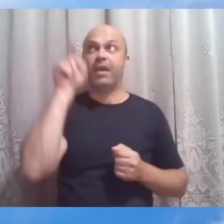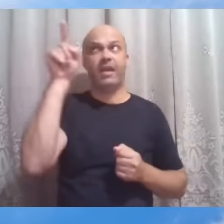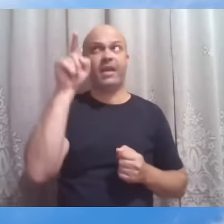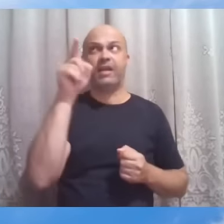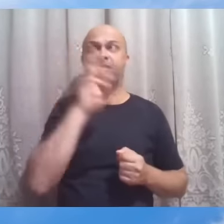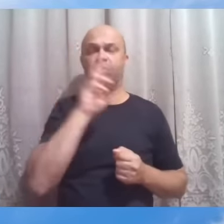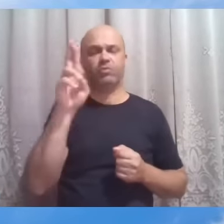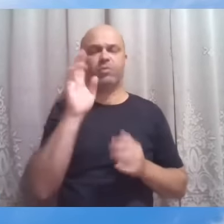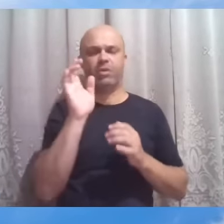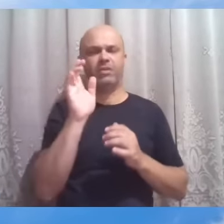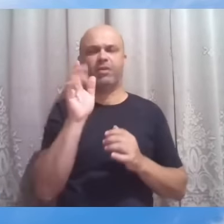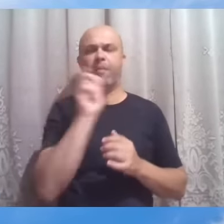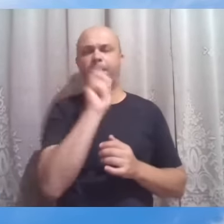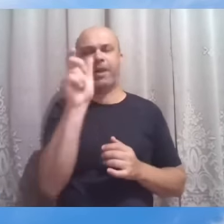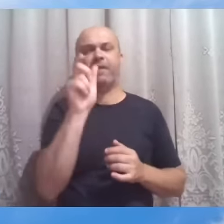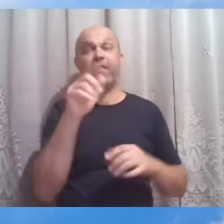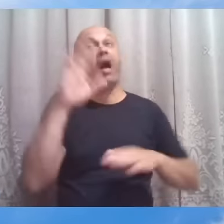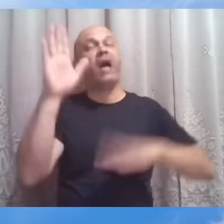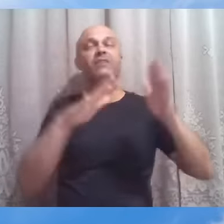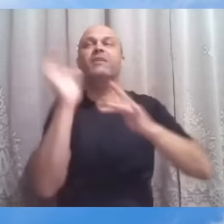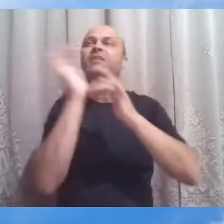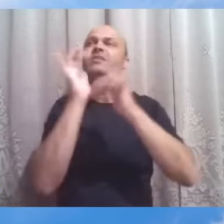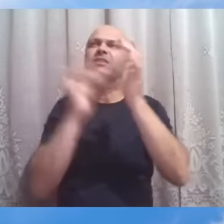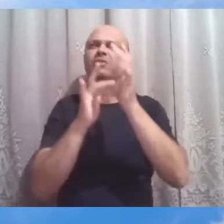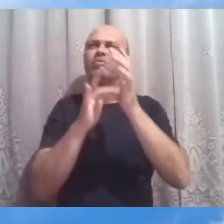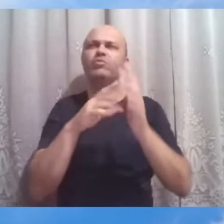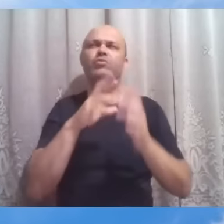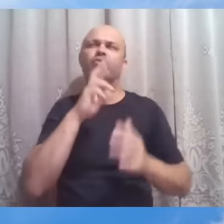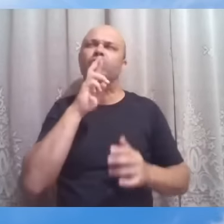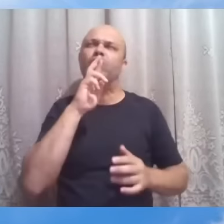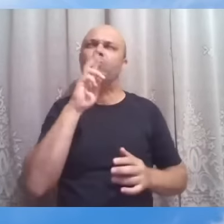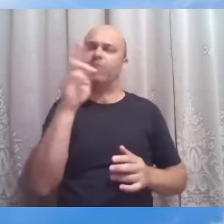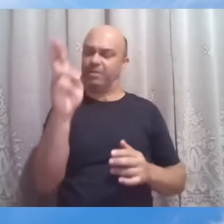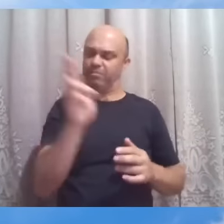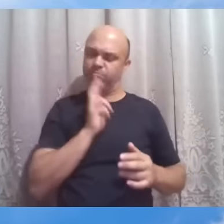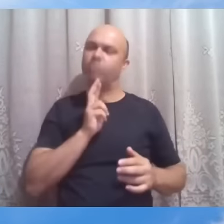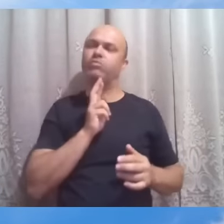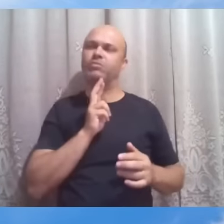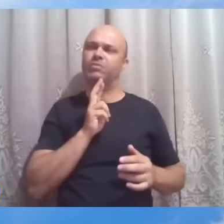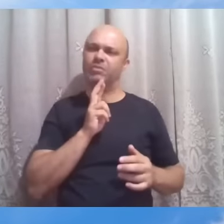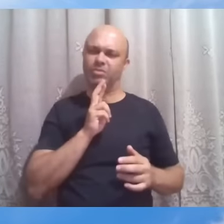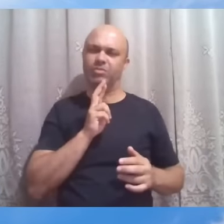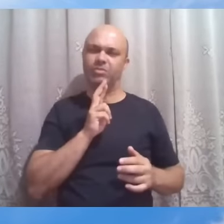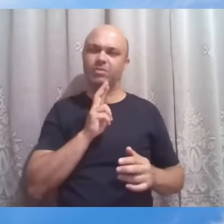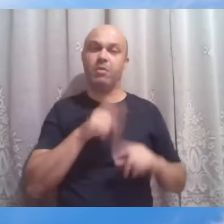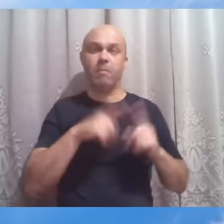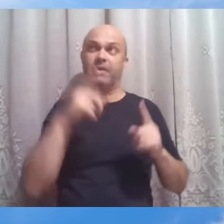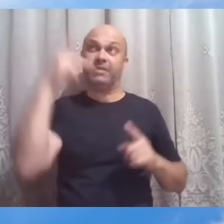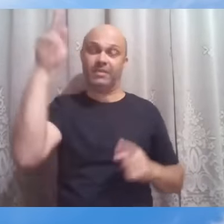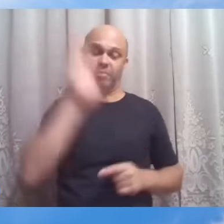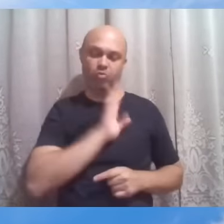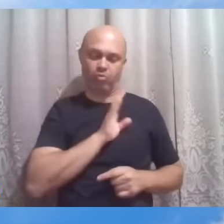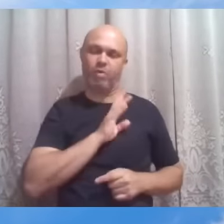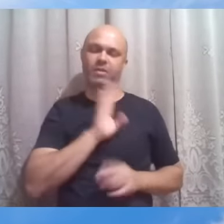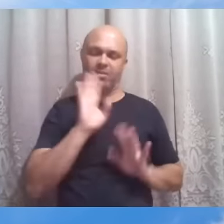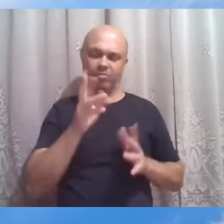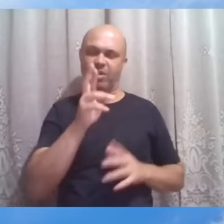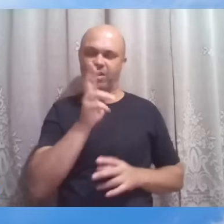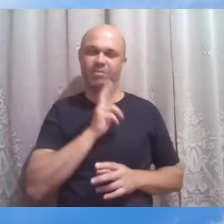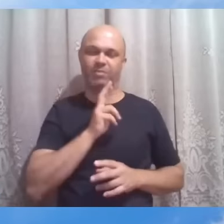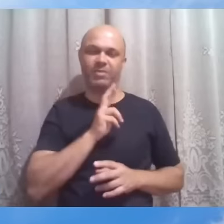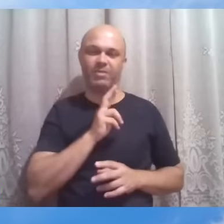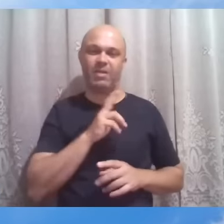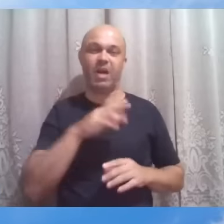não nos responde ostensivamente, mas o seu coração já respondeu. Às vezes, não é tão palpável o